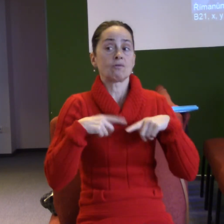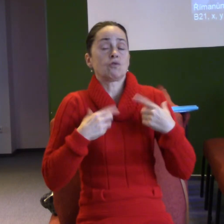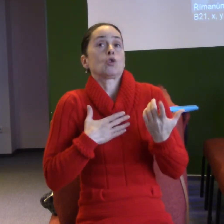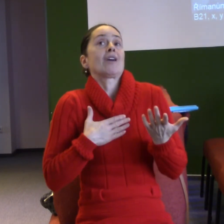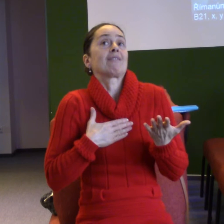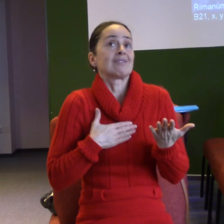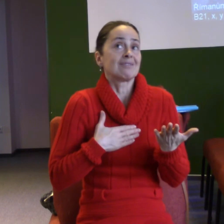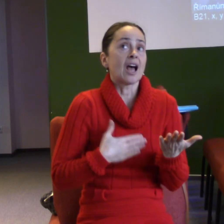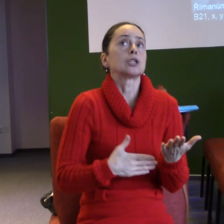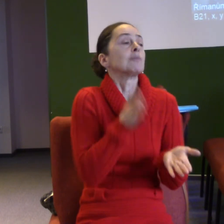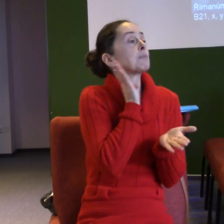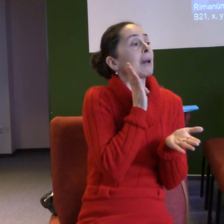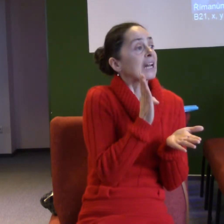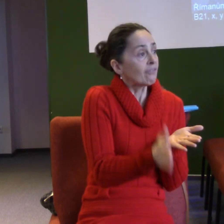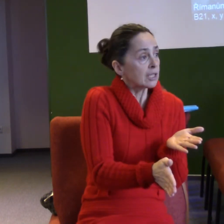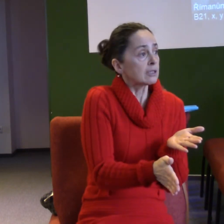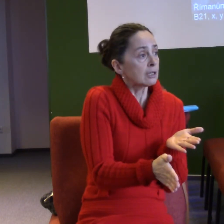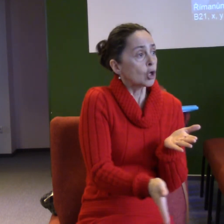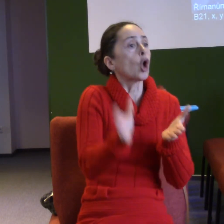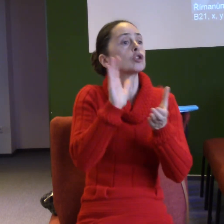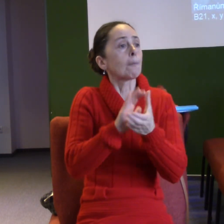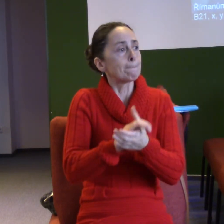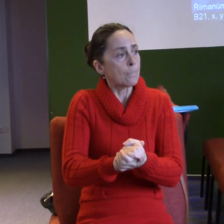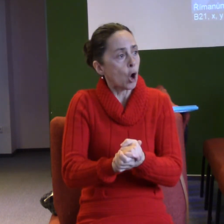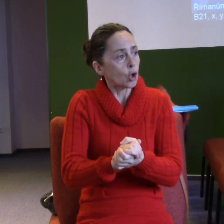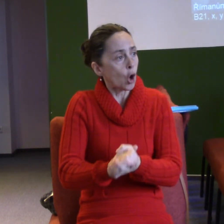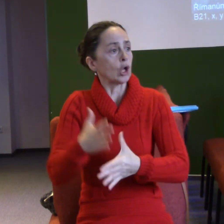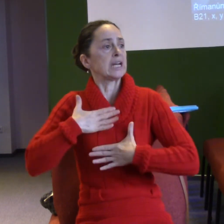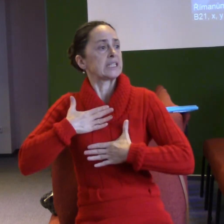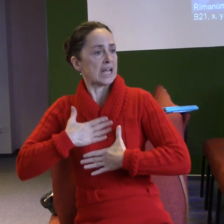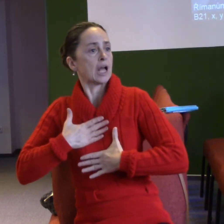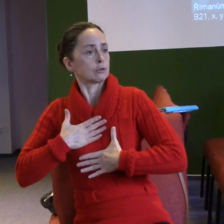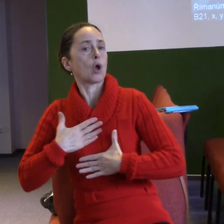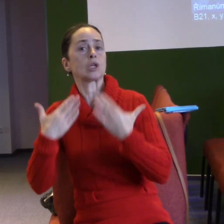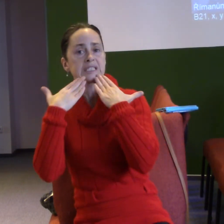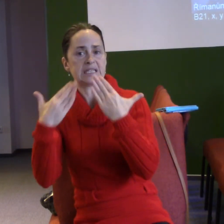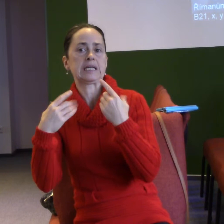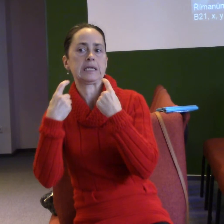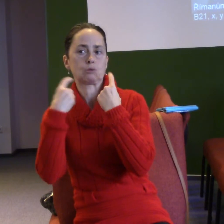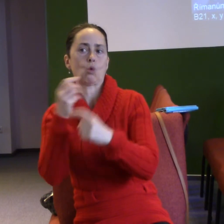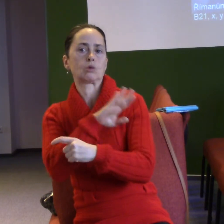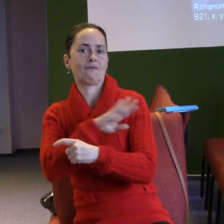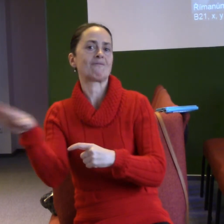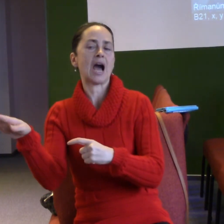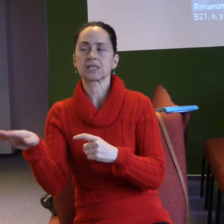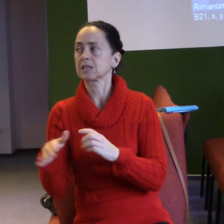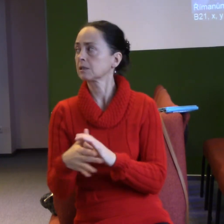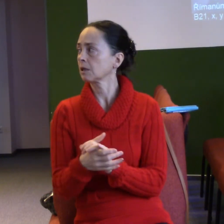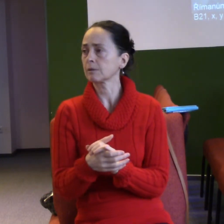spravedlnost, pokoj a radost v duchu svatém. Nevím, jestli jste nad tím nikdy